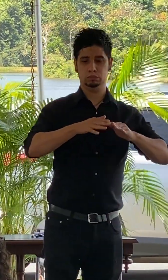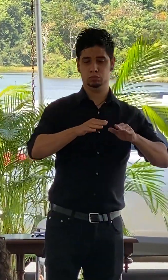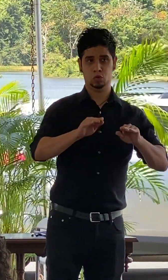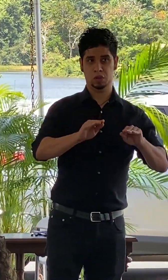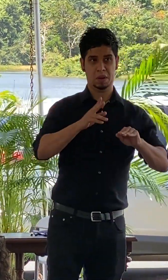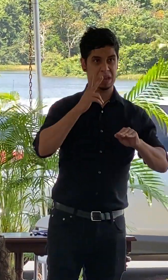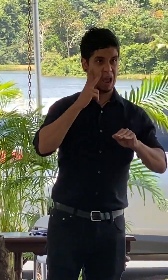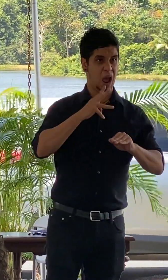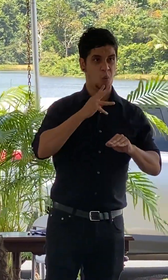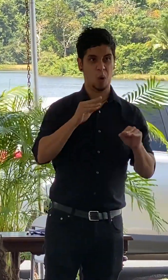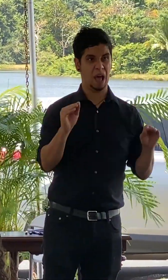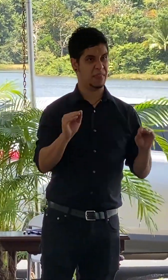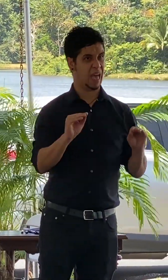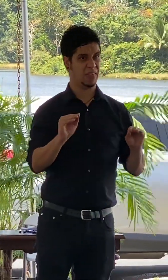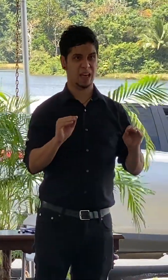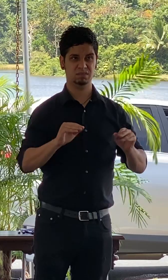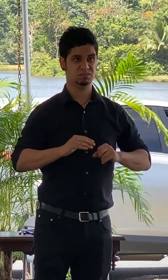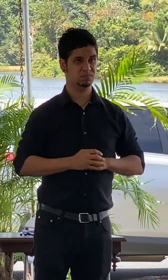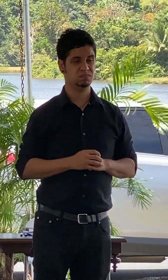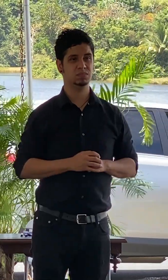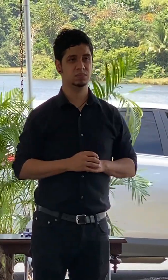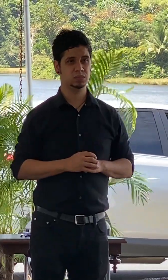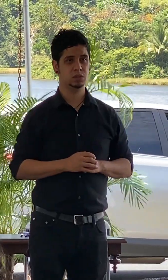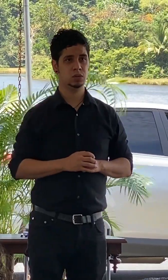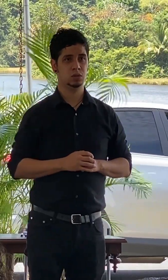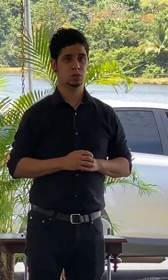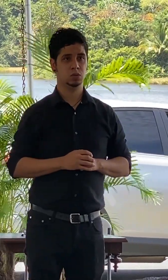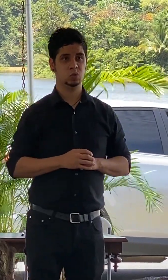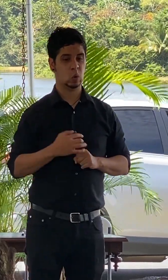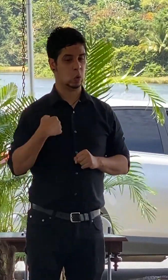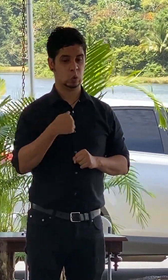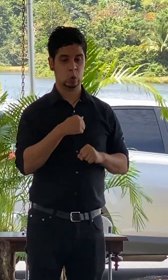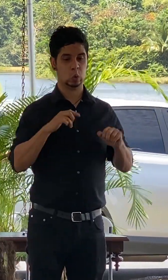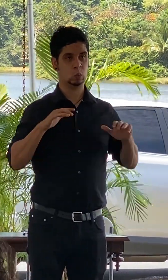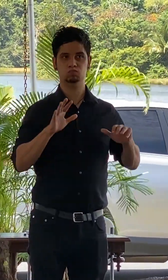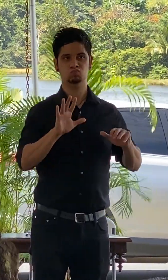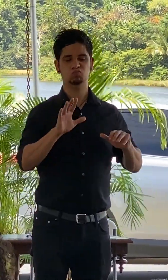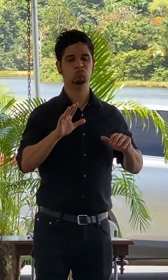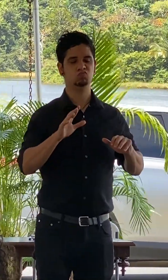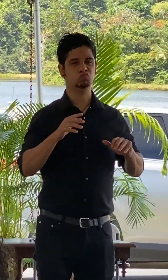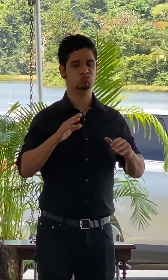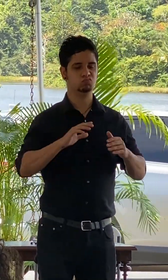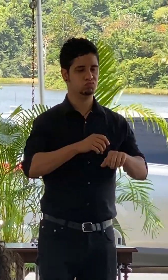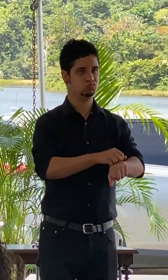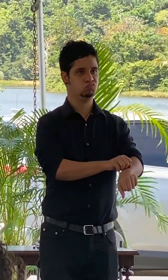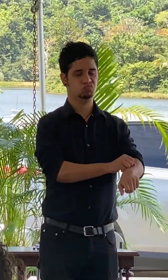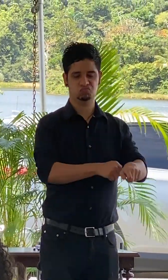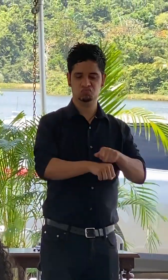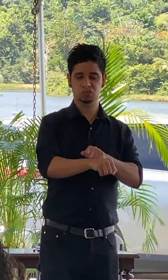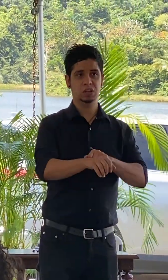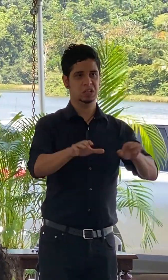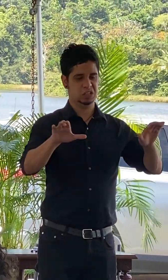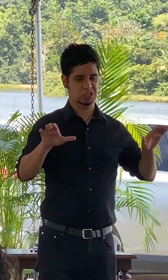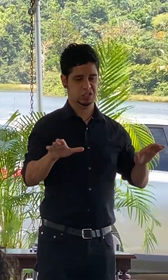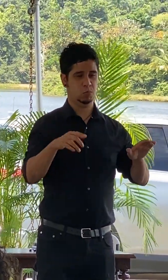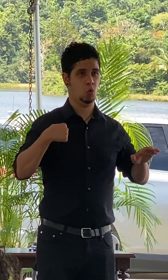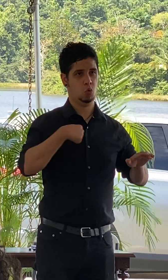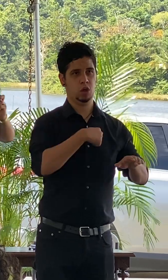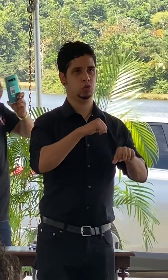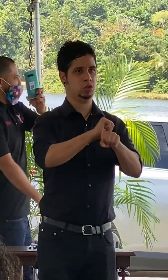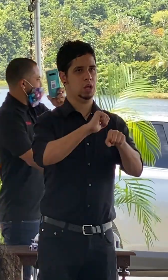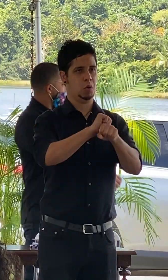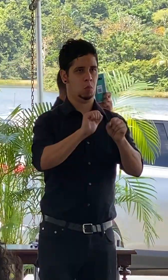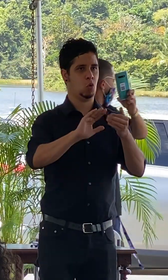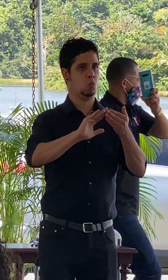agua nosotros no caminábamos y decidimos este hace lo que tenemos antes como comunidad